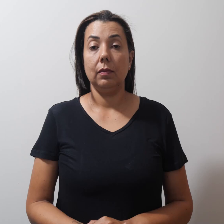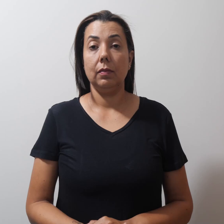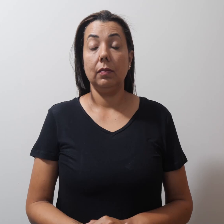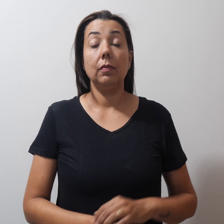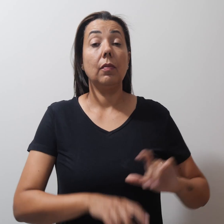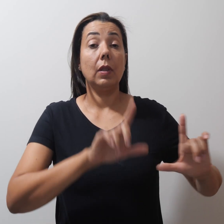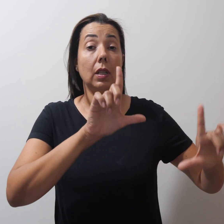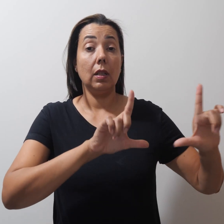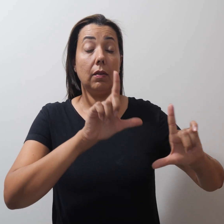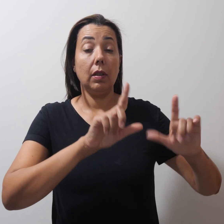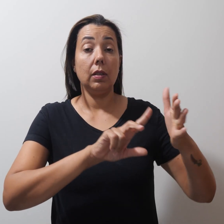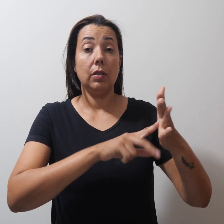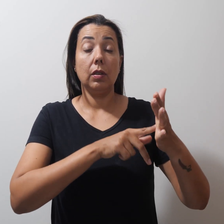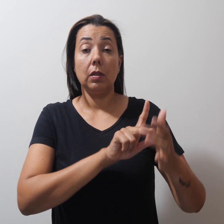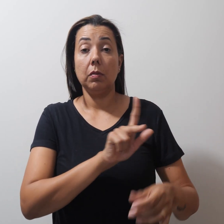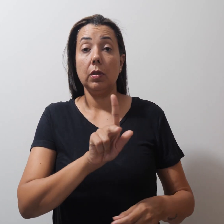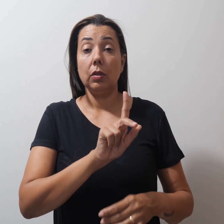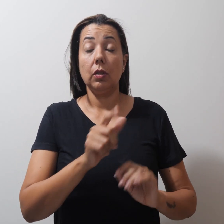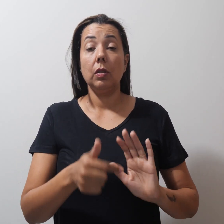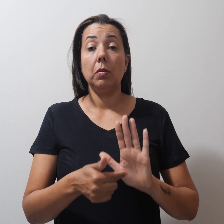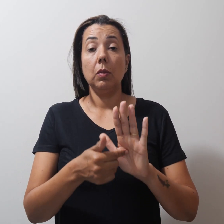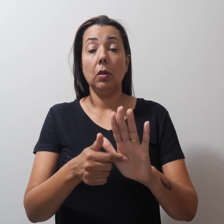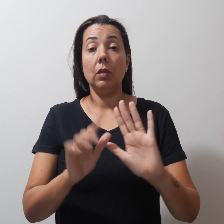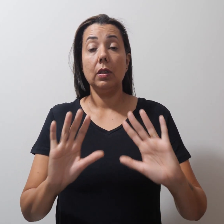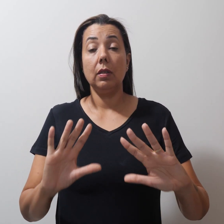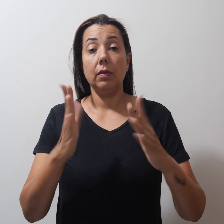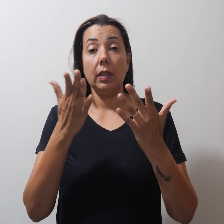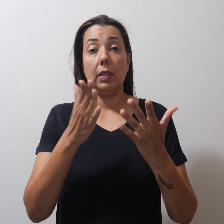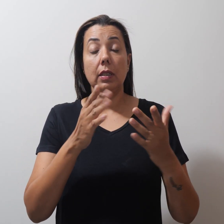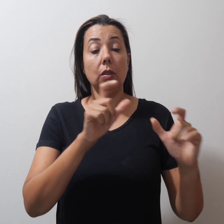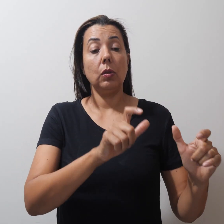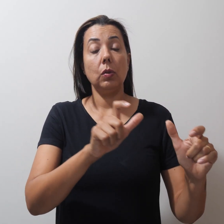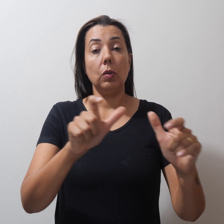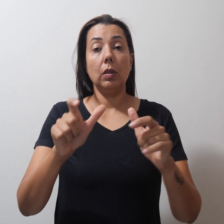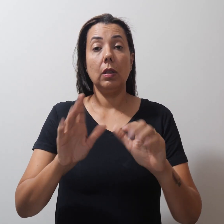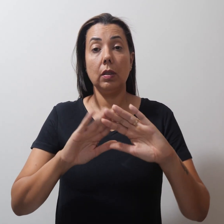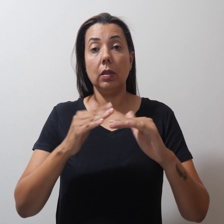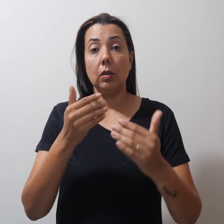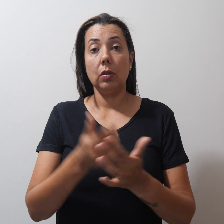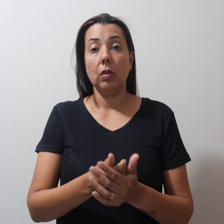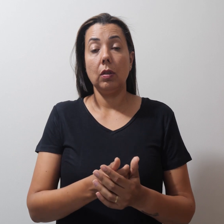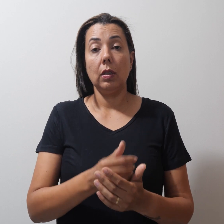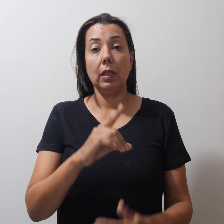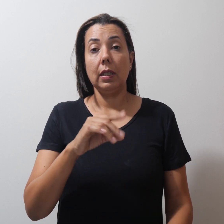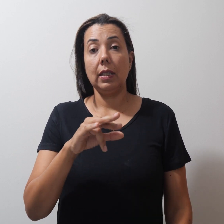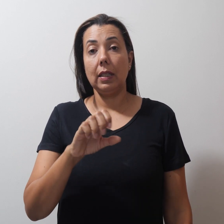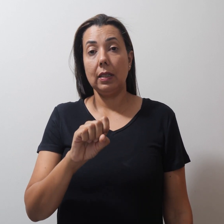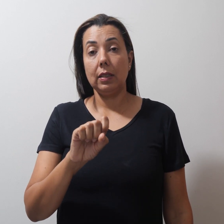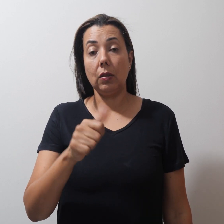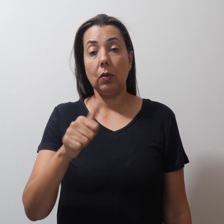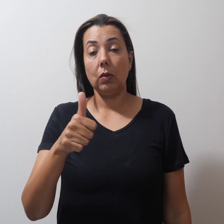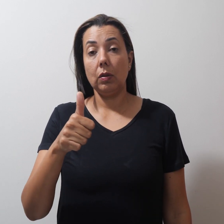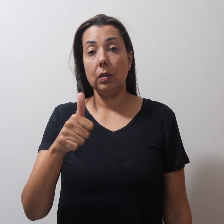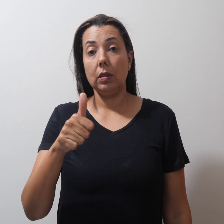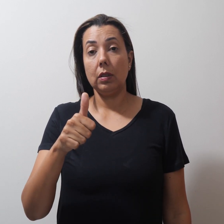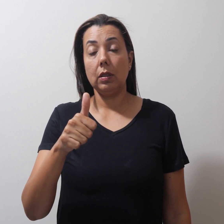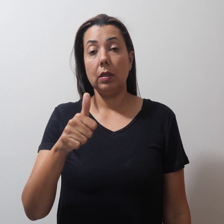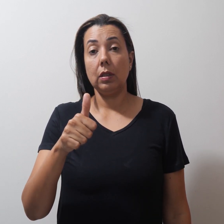TV Simpro traz a Festa das Regiões da Escola Classe 11 de Sobradinho. O TV